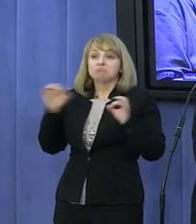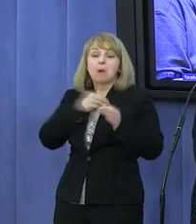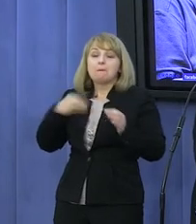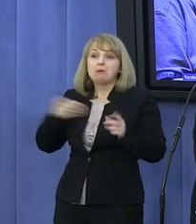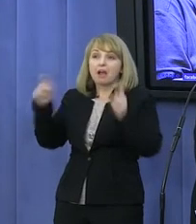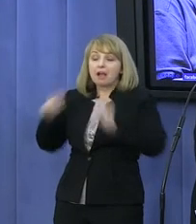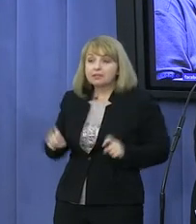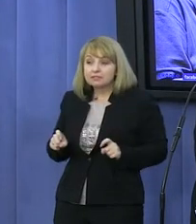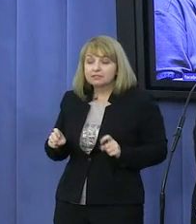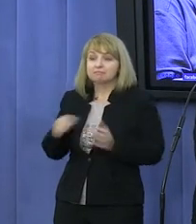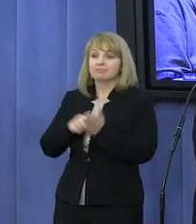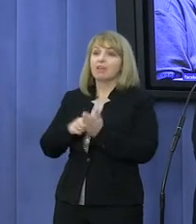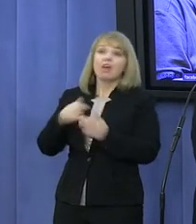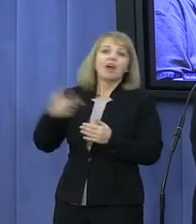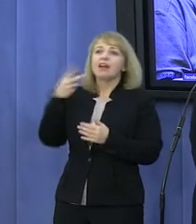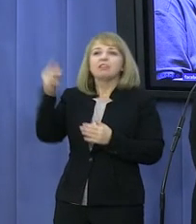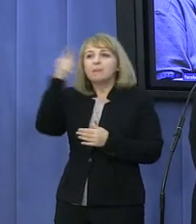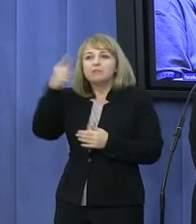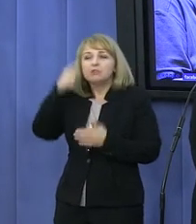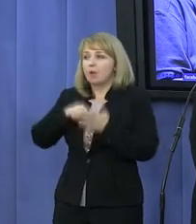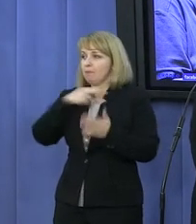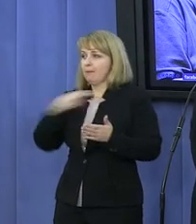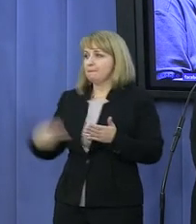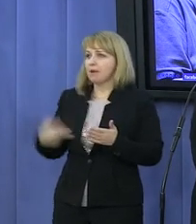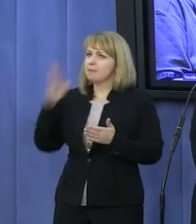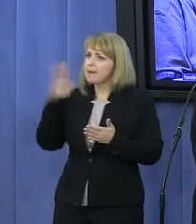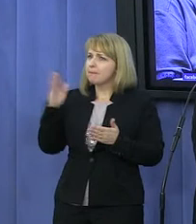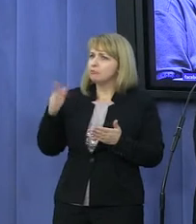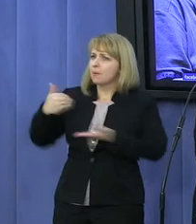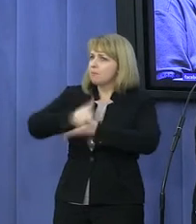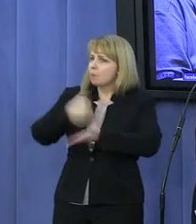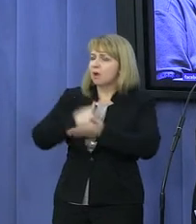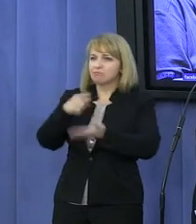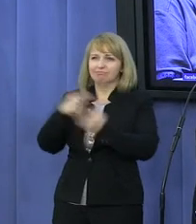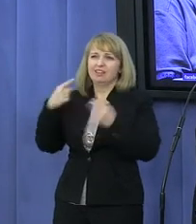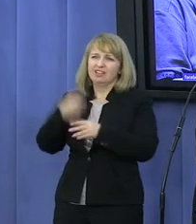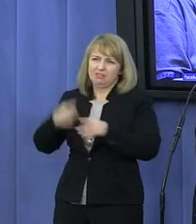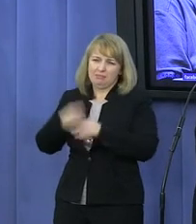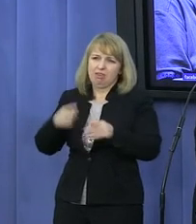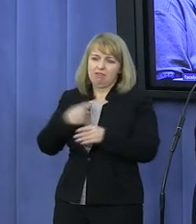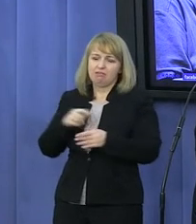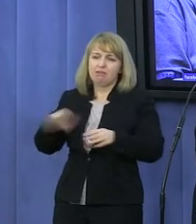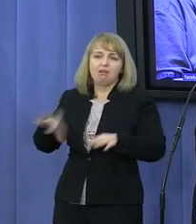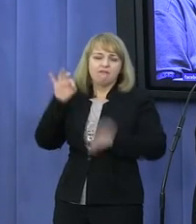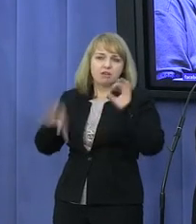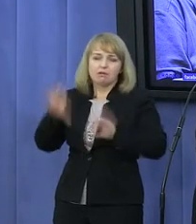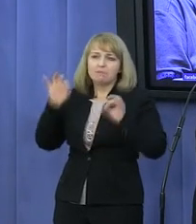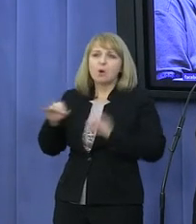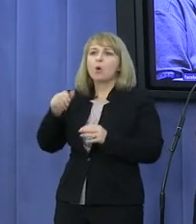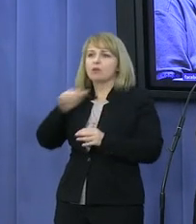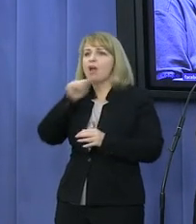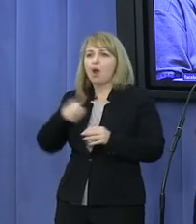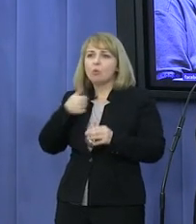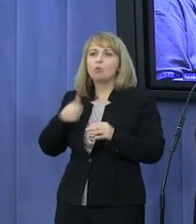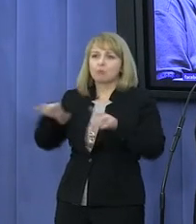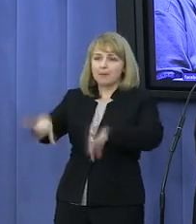sądziliśmy natomiast, że premier Tusk tak bardzo mocno się do tego przełoży, ośmieszając tak naprawdę wybory do Parlamentu Europejskiego poprzez